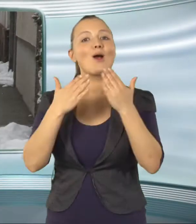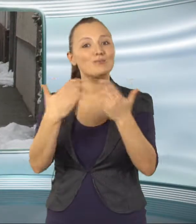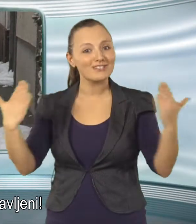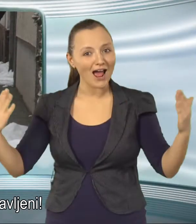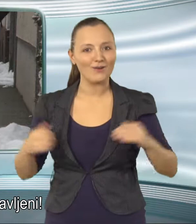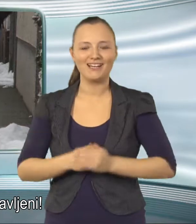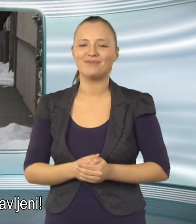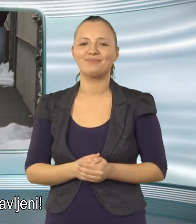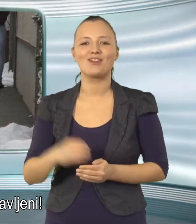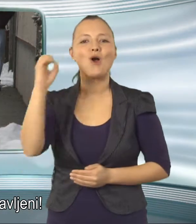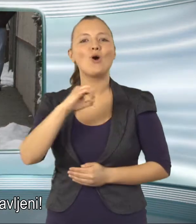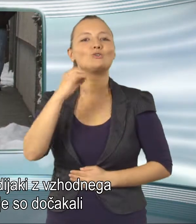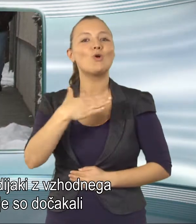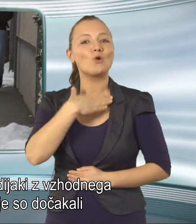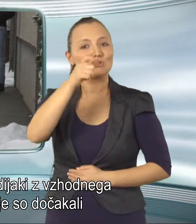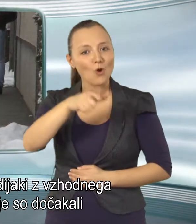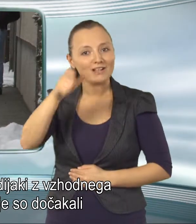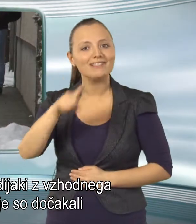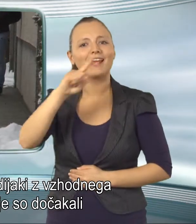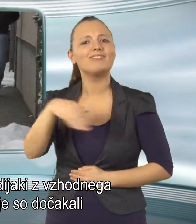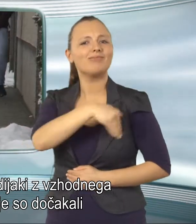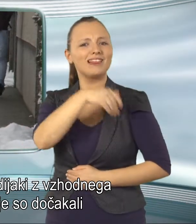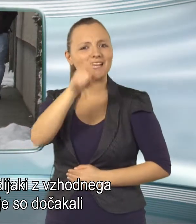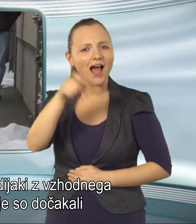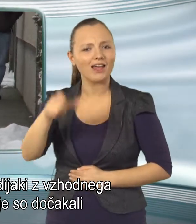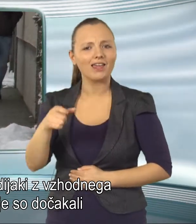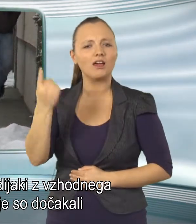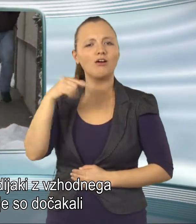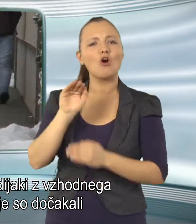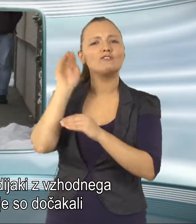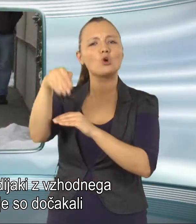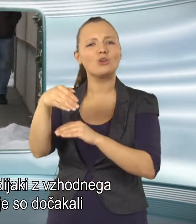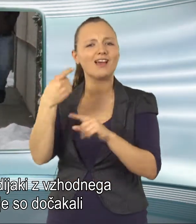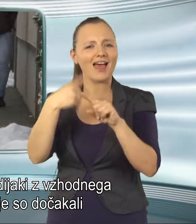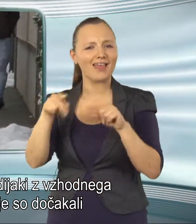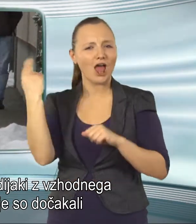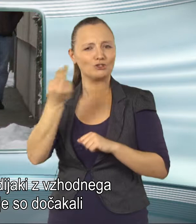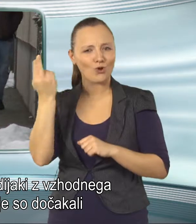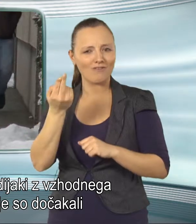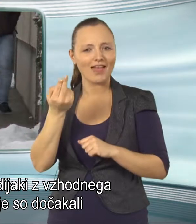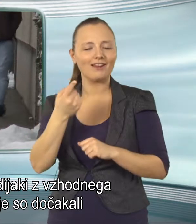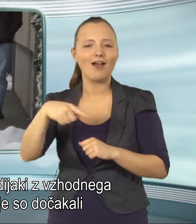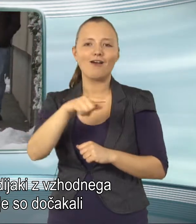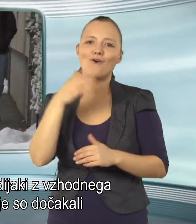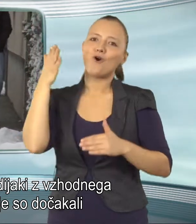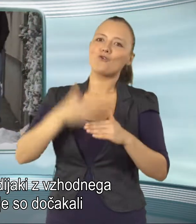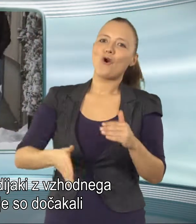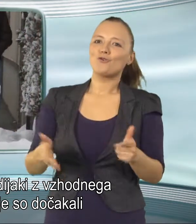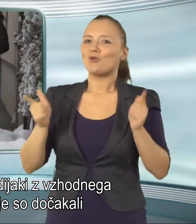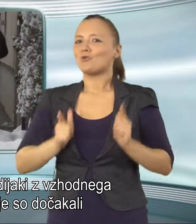Pozdravljeni! Osnovno šolci in dijaki iz vzhodnega dela Slovenije so dočakali težko pričakovane zimske